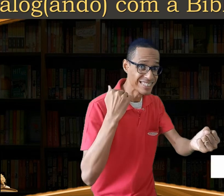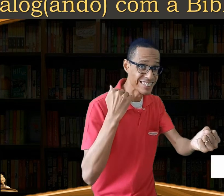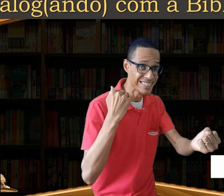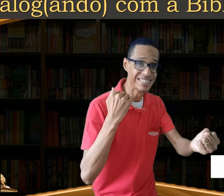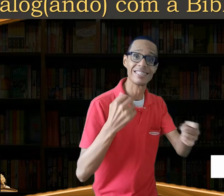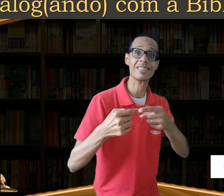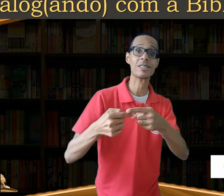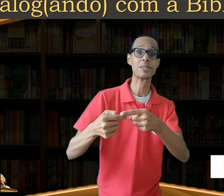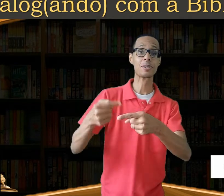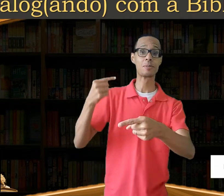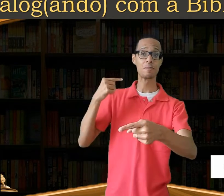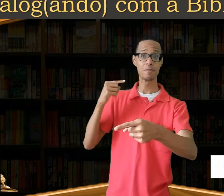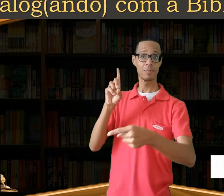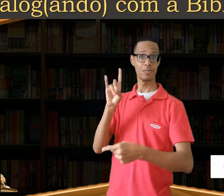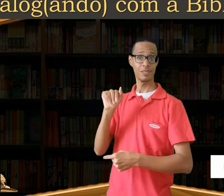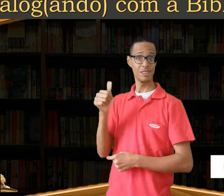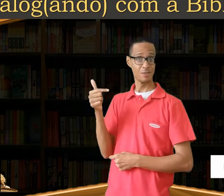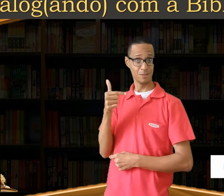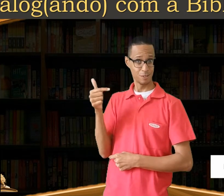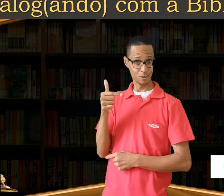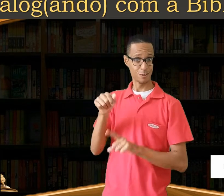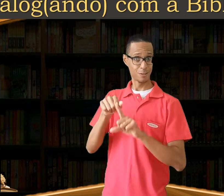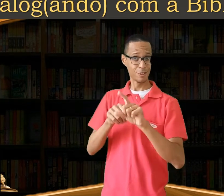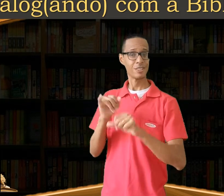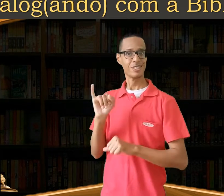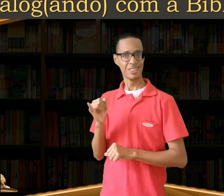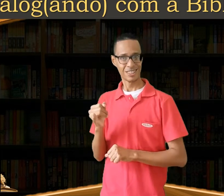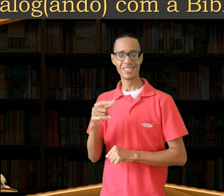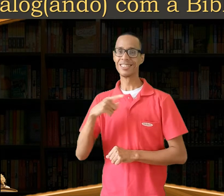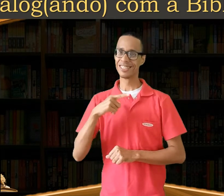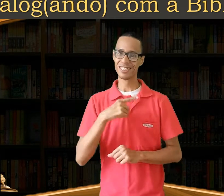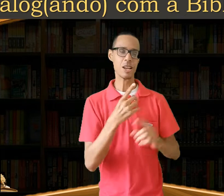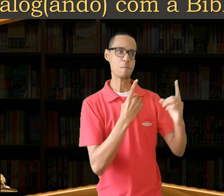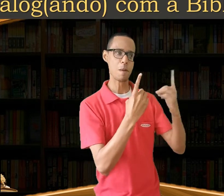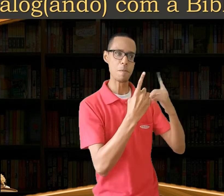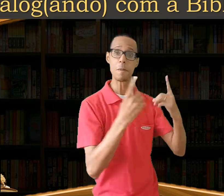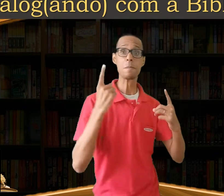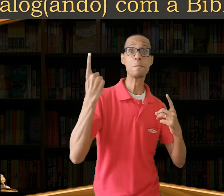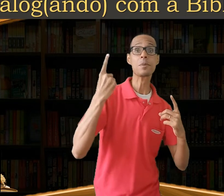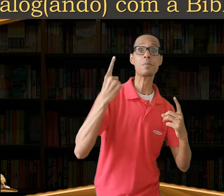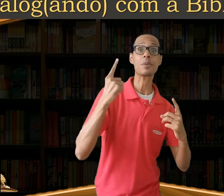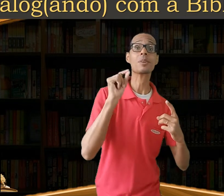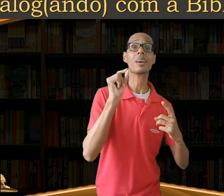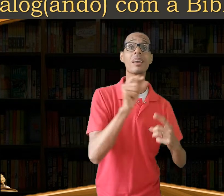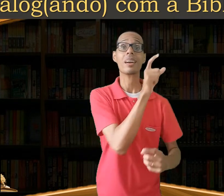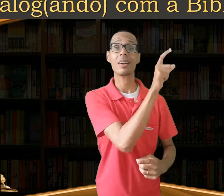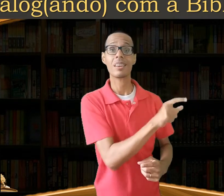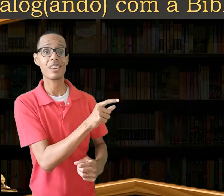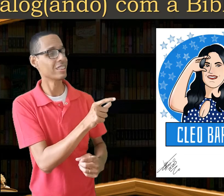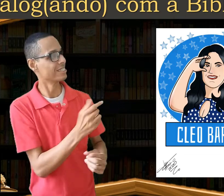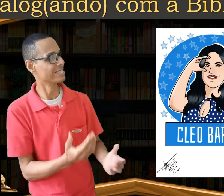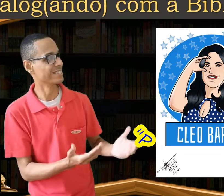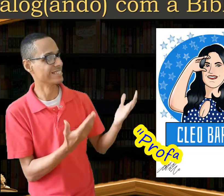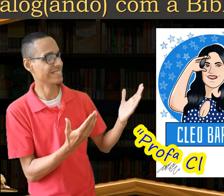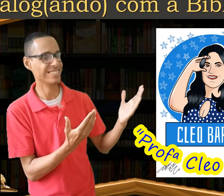2022, que ocorreu no dia 22 de janeiro, dialogamos com a professora Cléo Barros